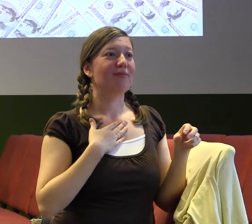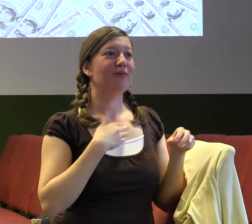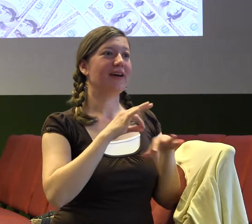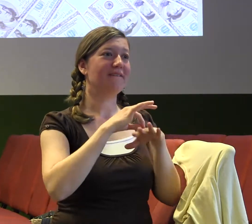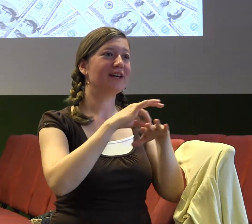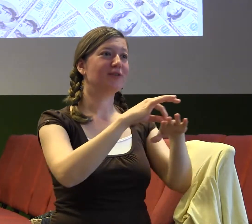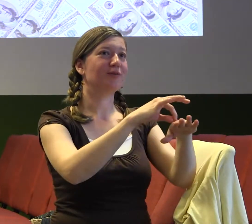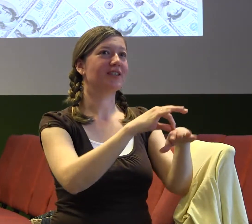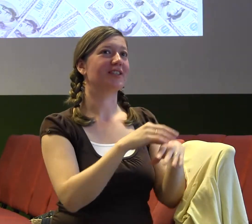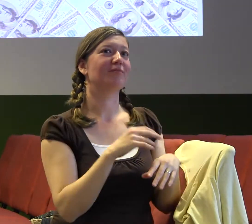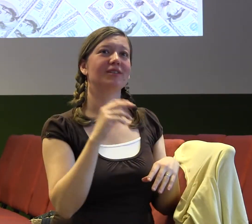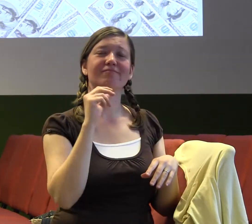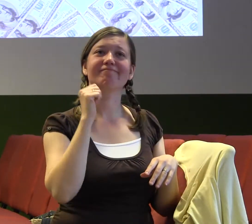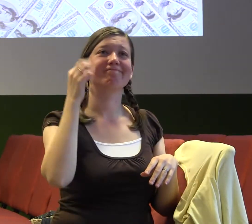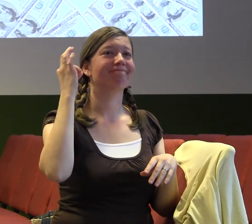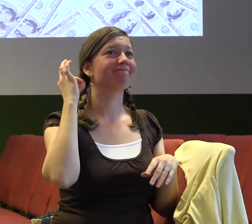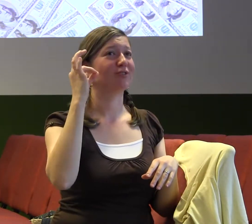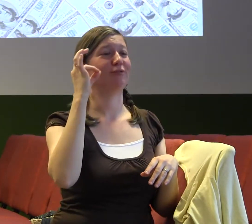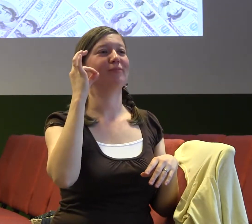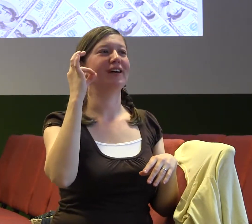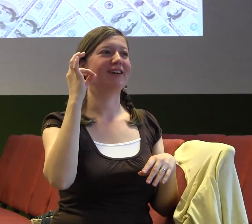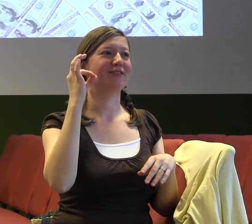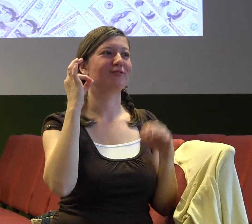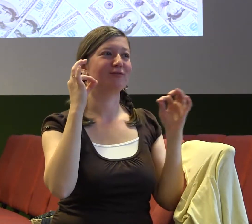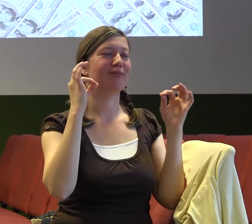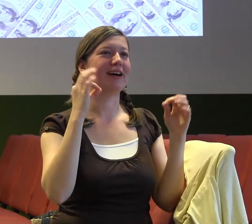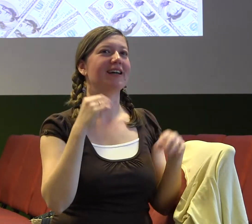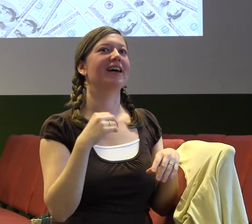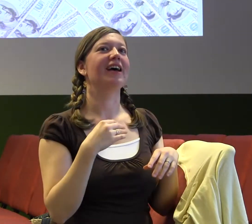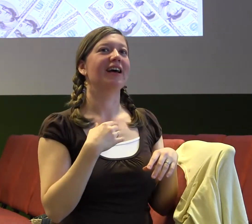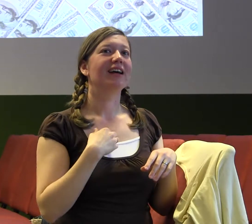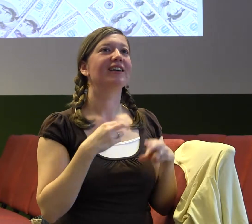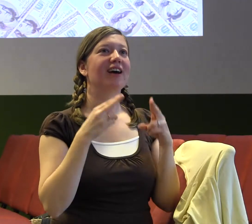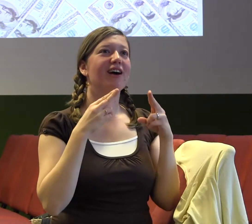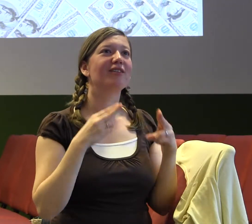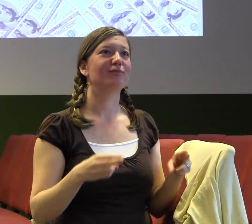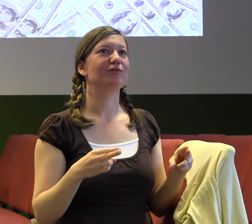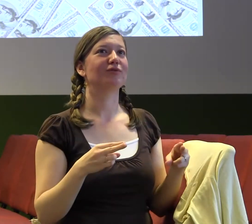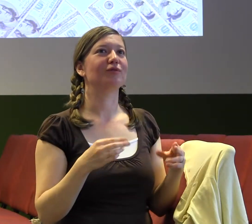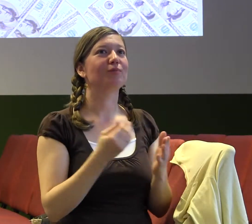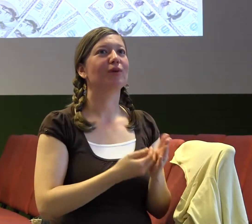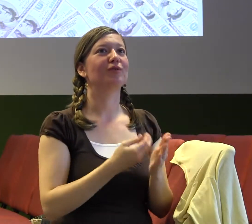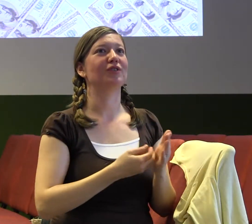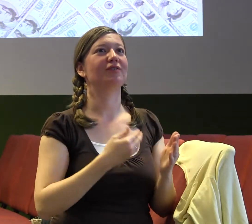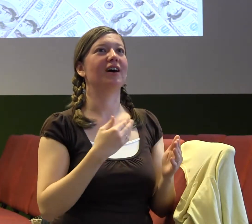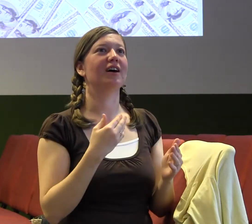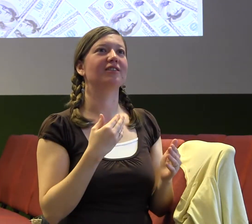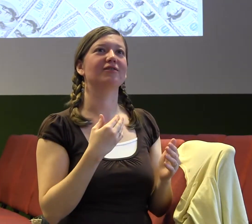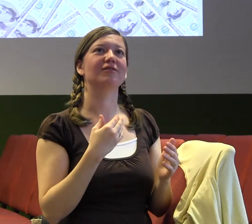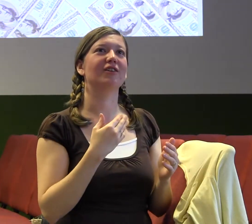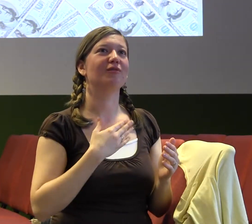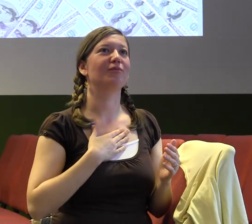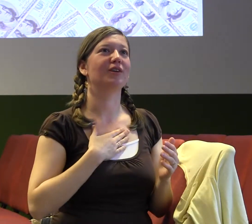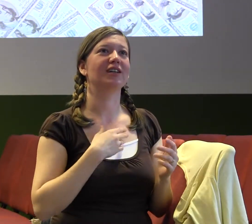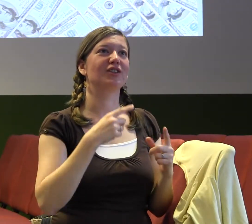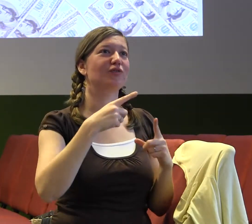dává mi volnost v těch hodinách, můžu využívat svoji kreativitu, nejsem ničím svázaná, důvěřuje mi, dává mi klíče od prostor, můžu tam